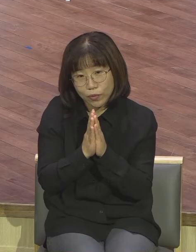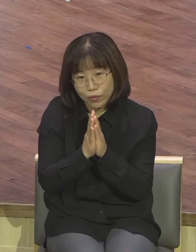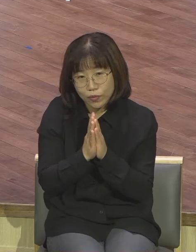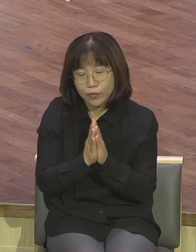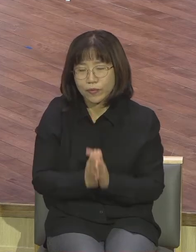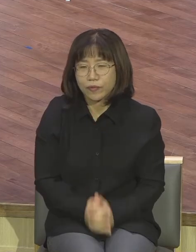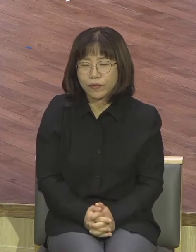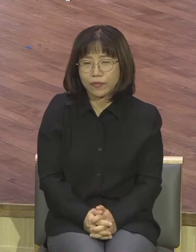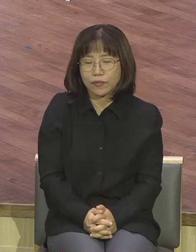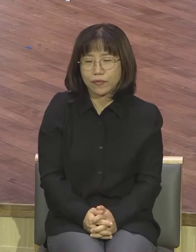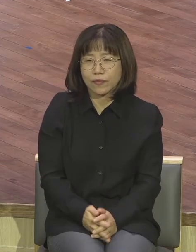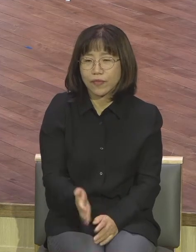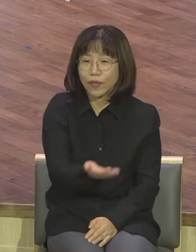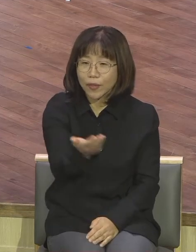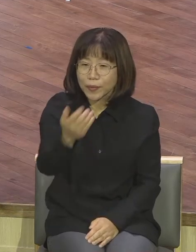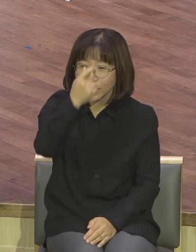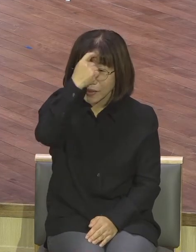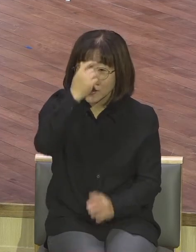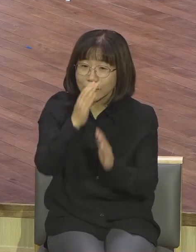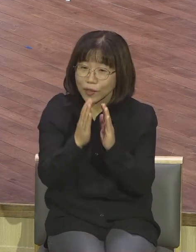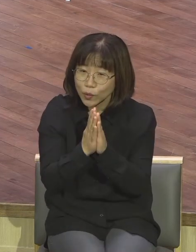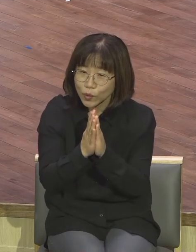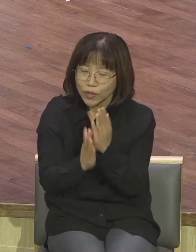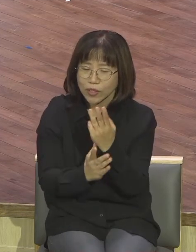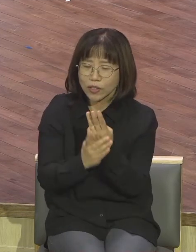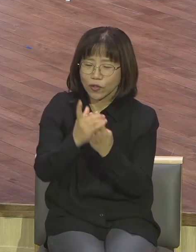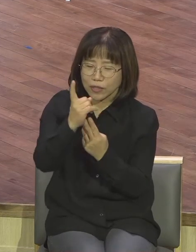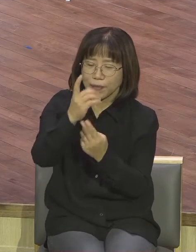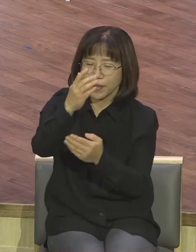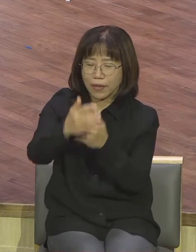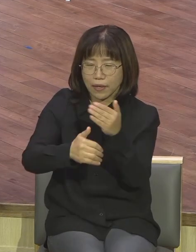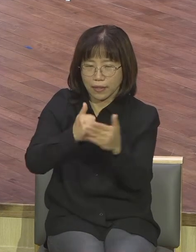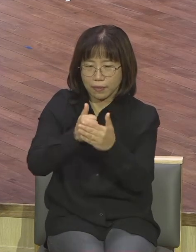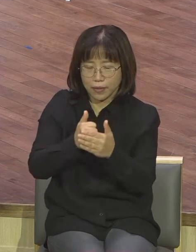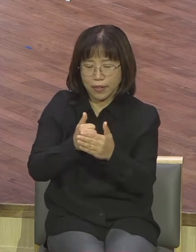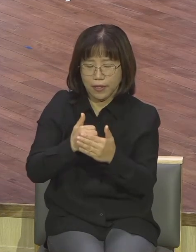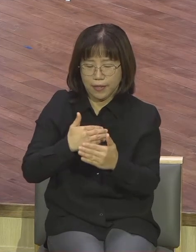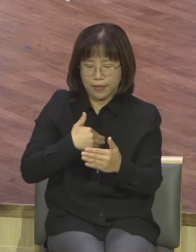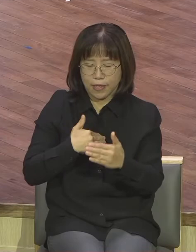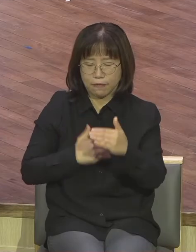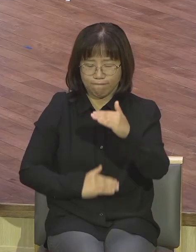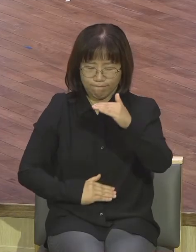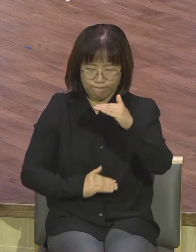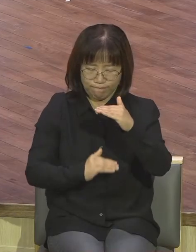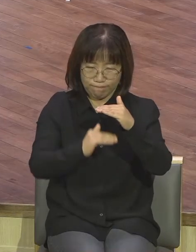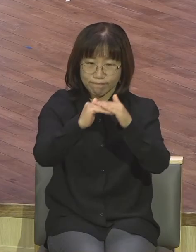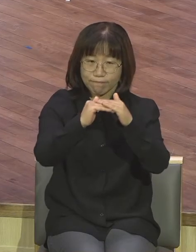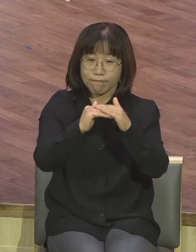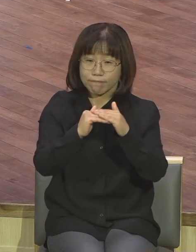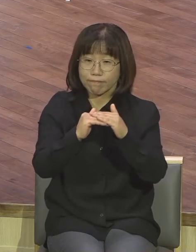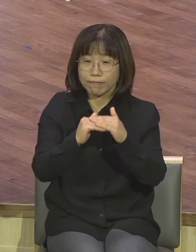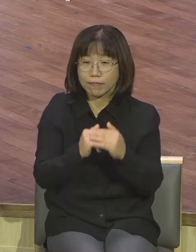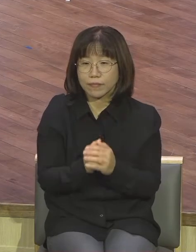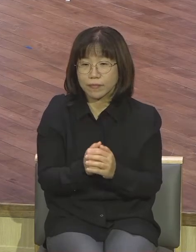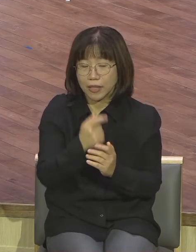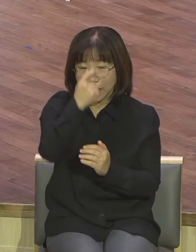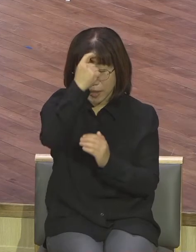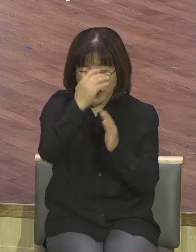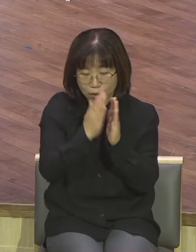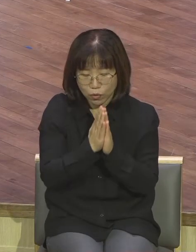기도는 성삼이 하나님으로 나를 채우는 겁니다 나를 채워 이것이 기도의 본질이고 성령 충만